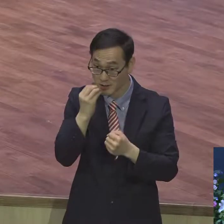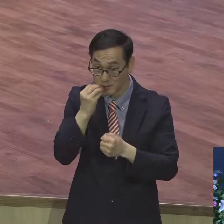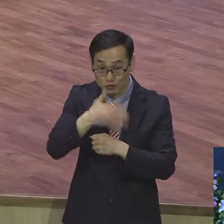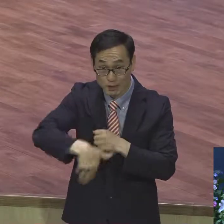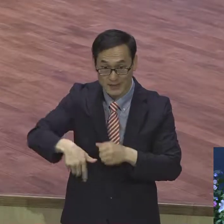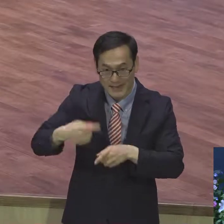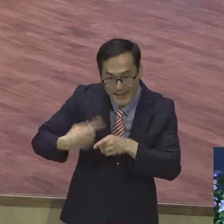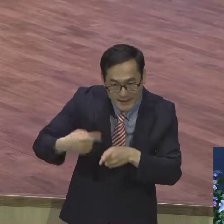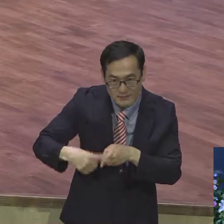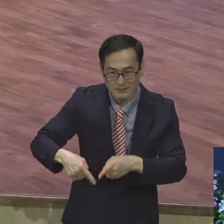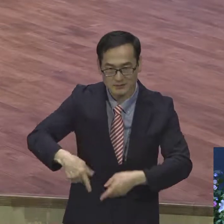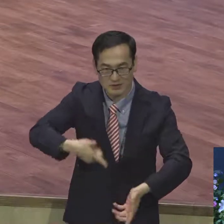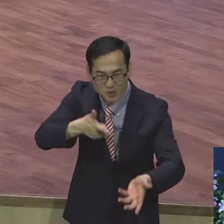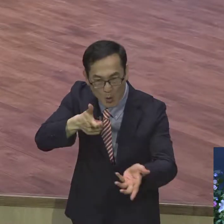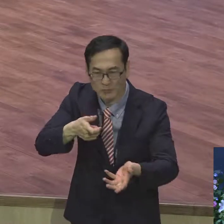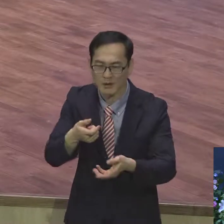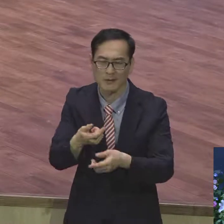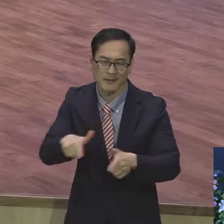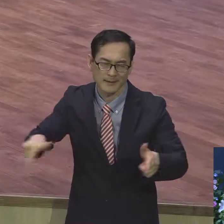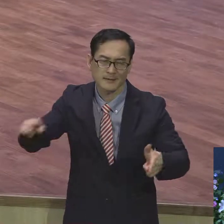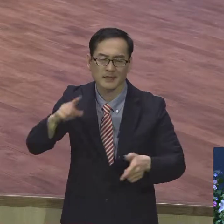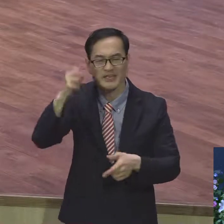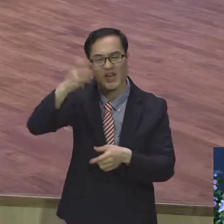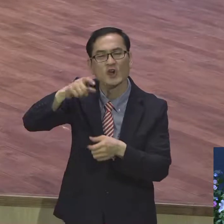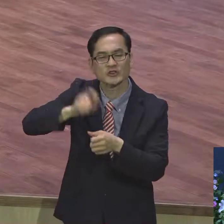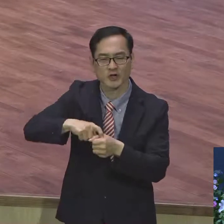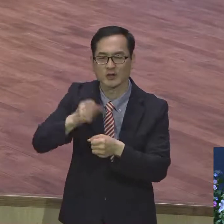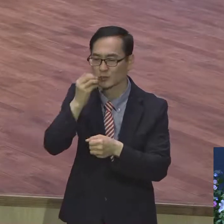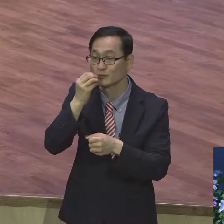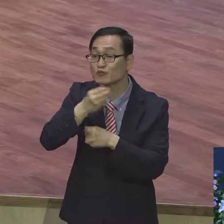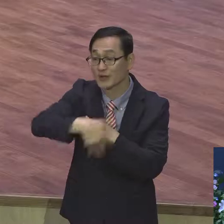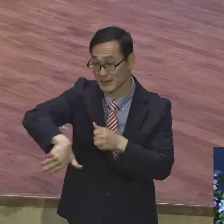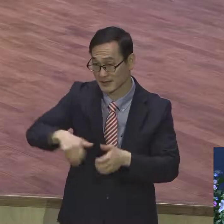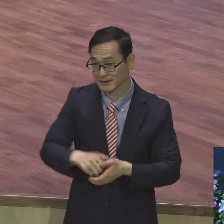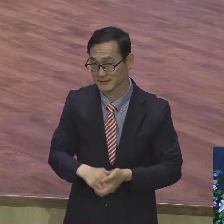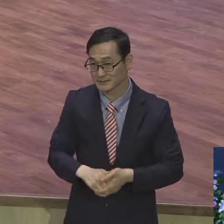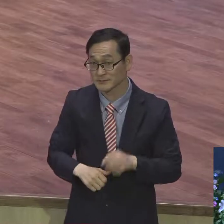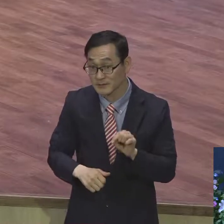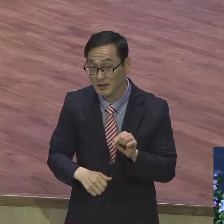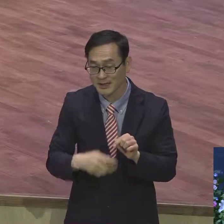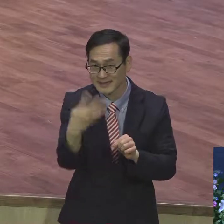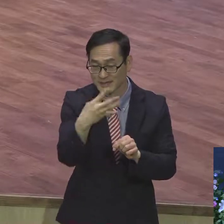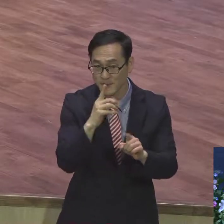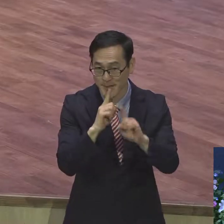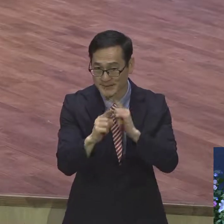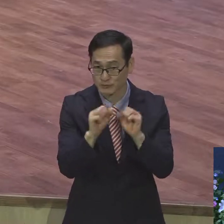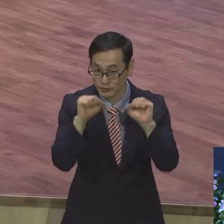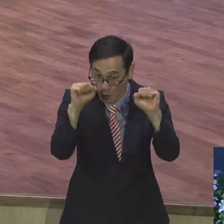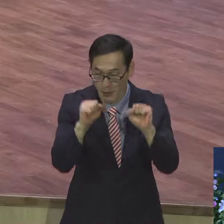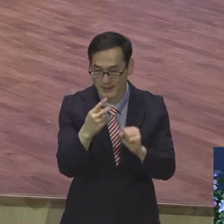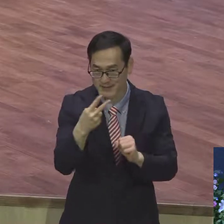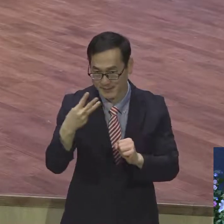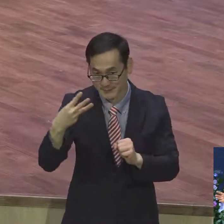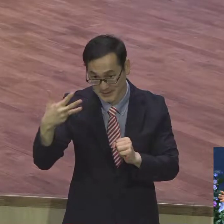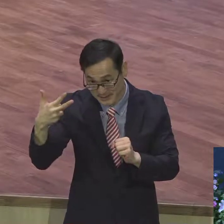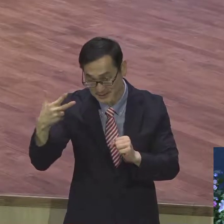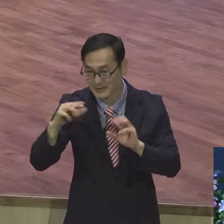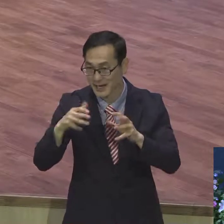무기라고요. 이게 새틀이라고 그래가지고 4천 말씀 운동과 2, 3, 7 나라 복음을 위해서 믿음이 뭐야 무한 도전하는 겁니다.